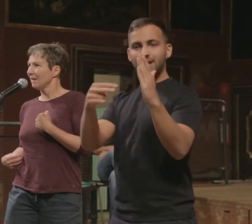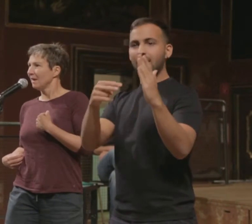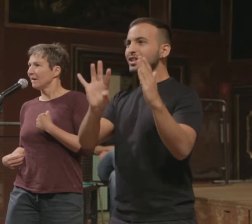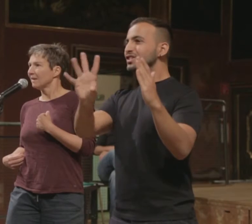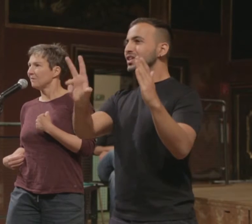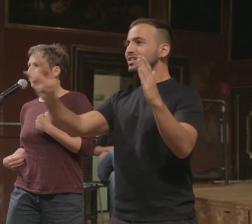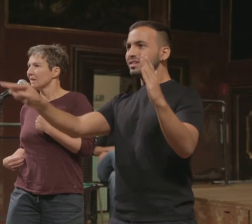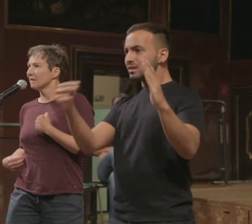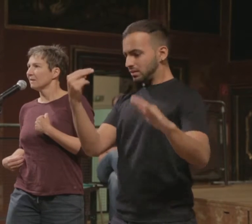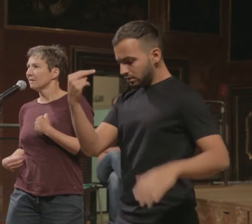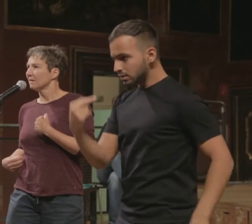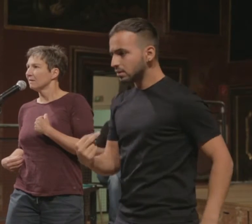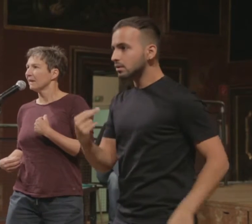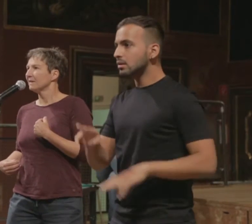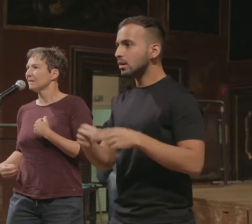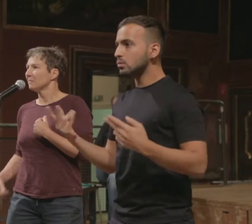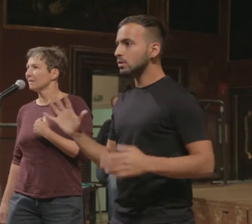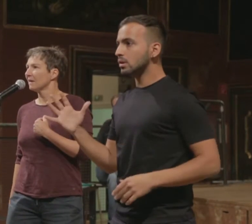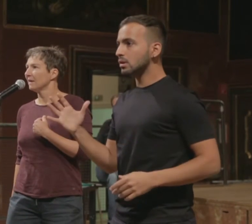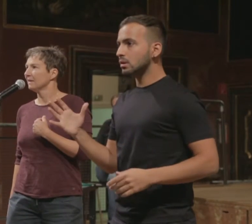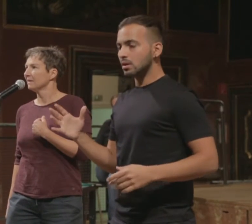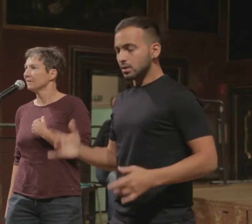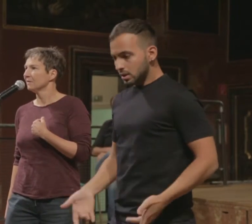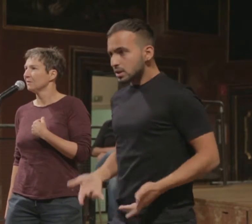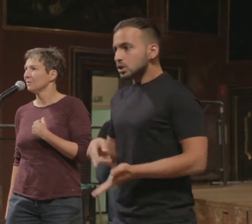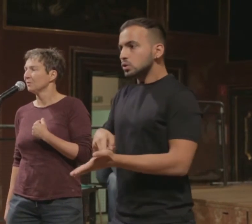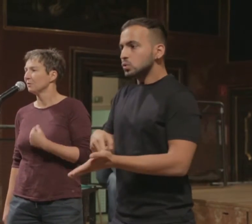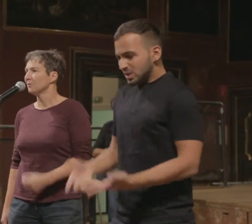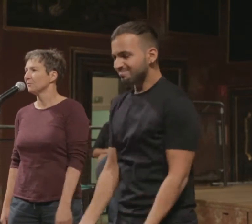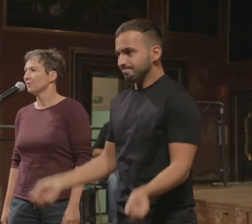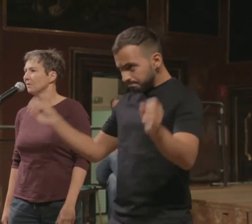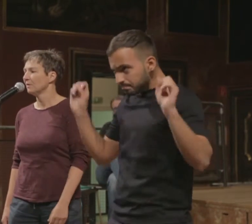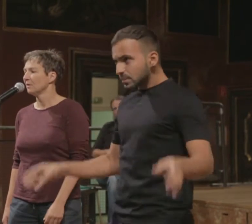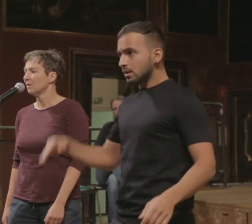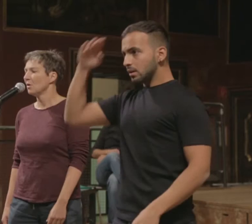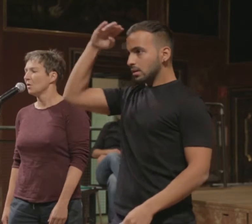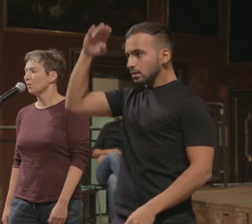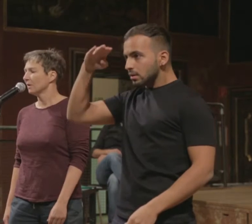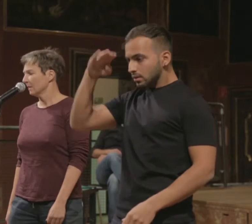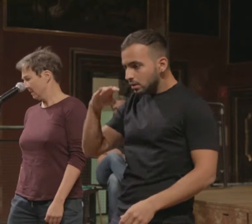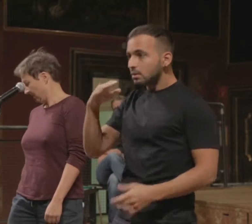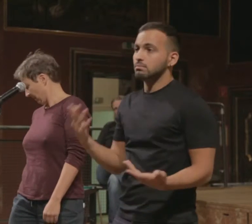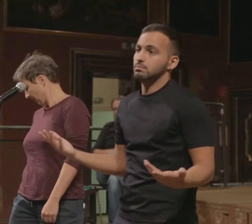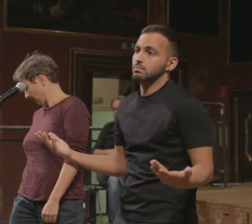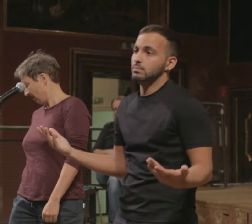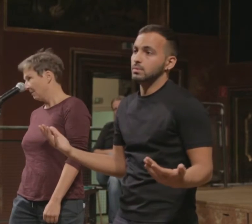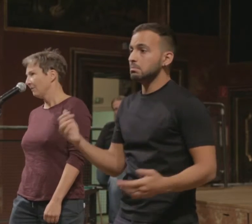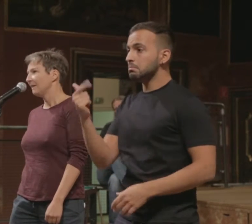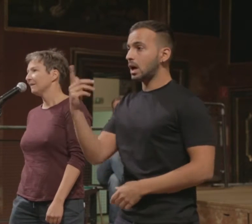Sei wieder drei Zentimeter kleiner oder fünf oder falls